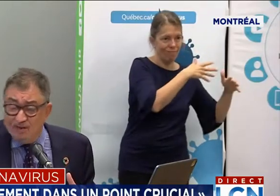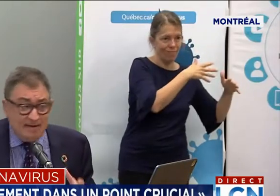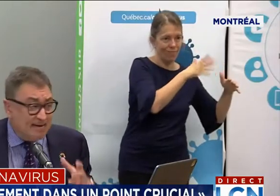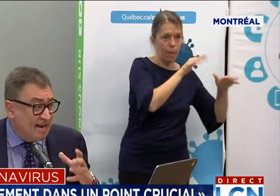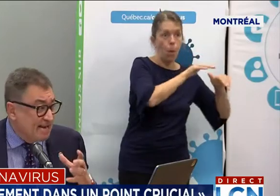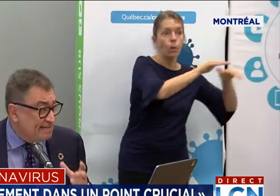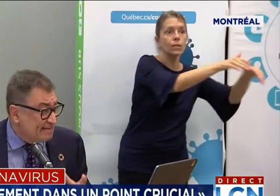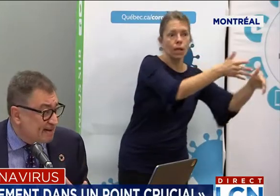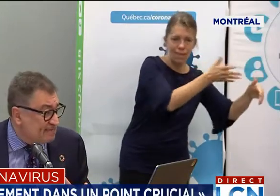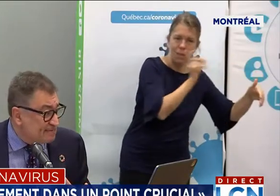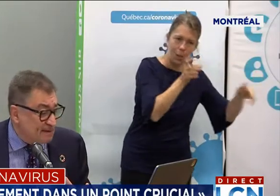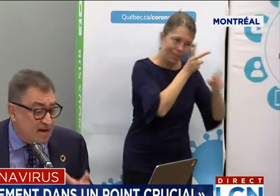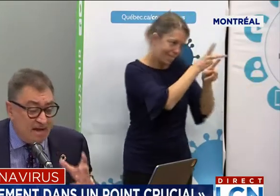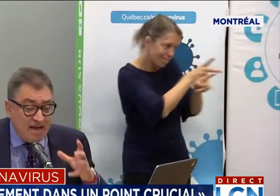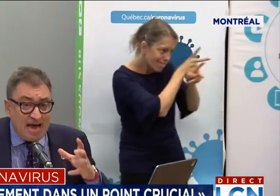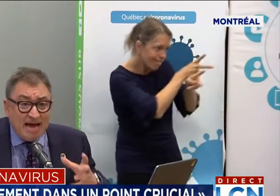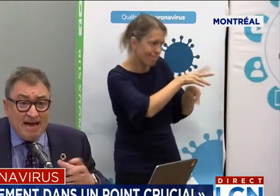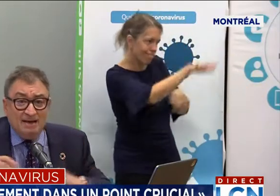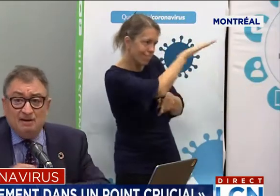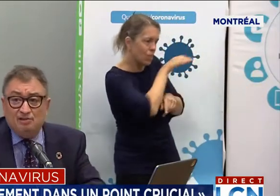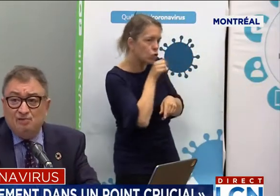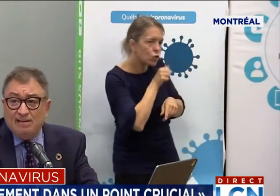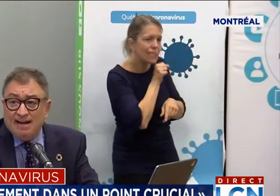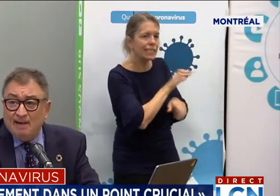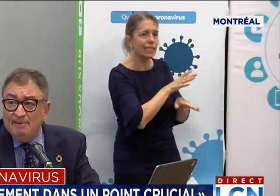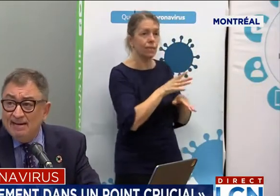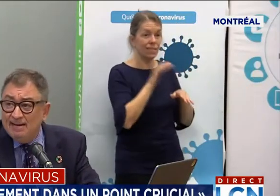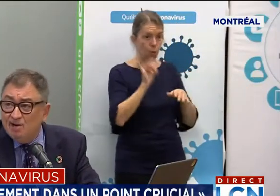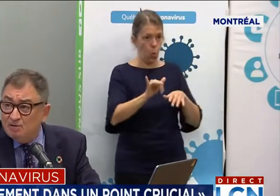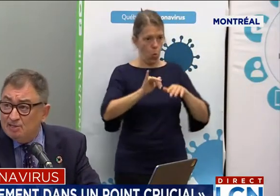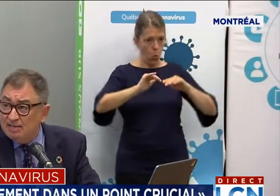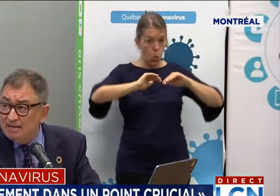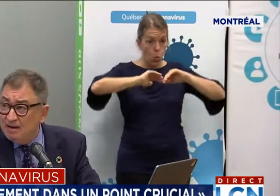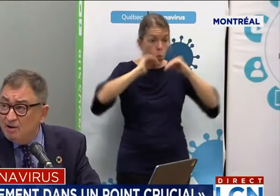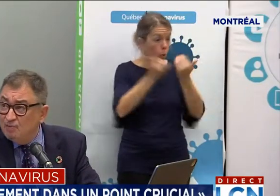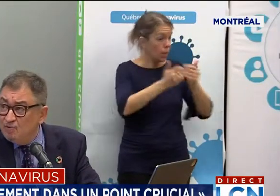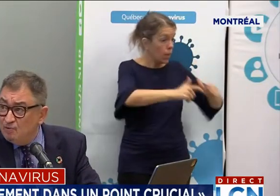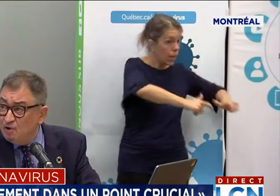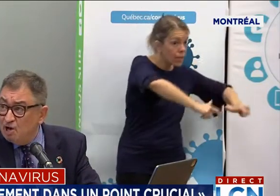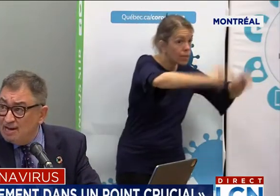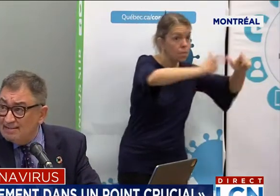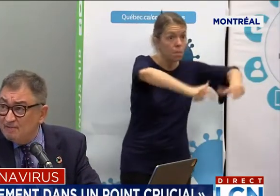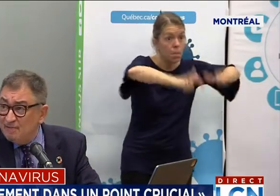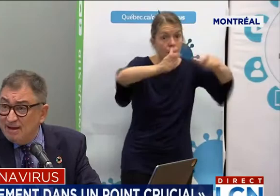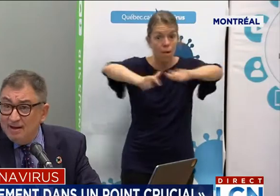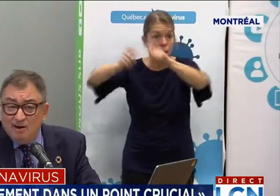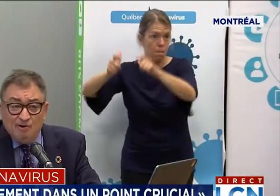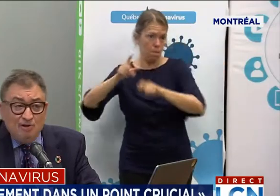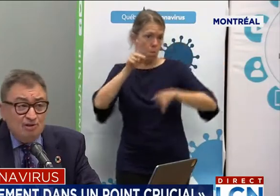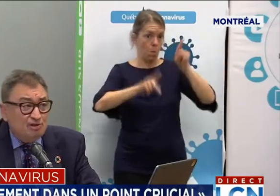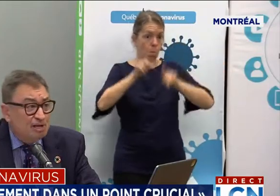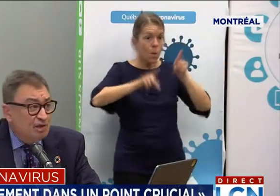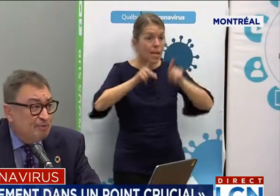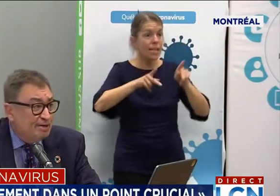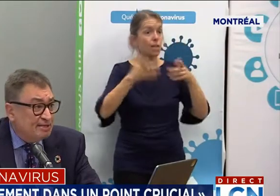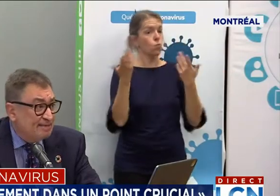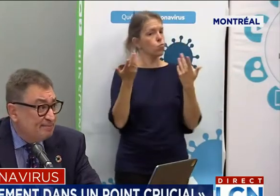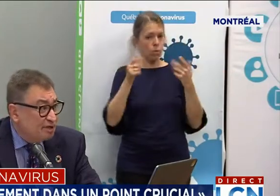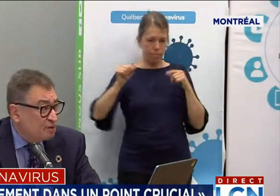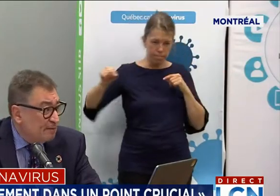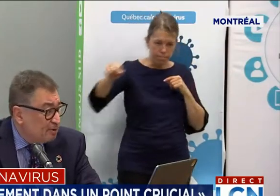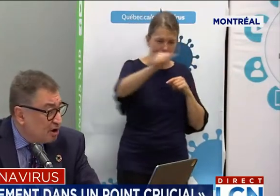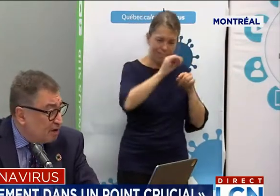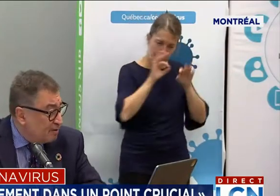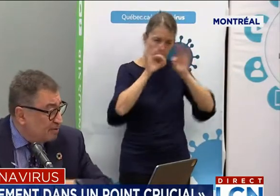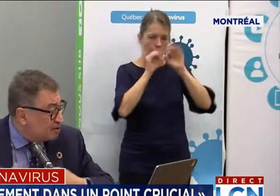santé publique, les établissements, à, je vous dirais, appliquer les consignes, plus collectivement on ne surchargera pas notre